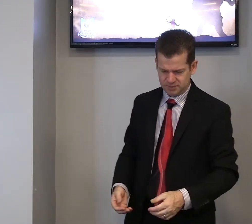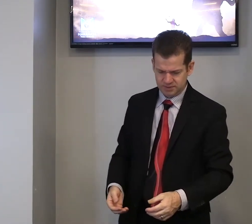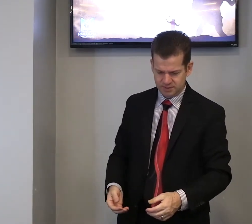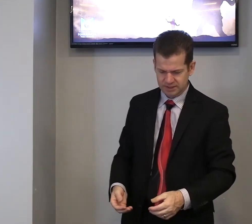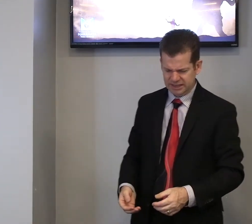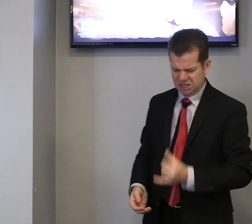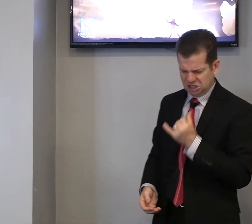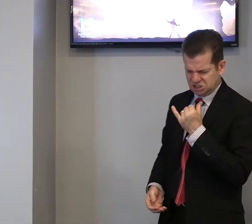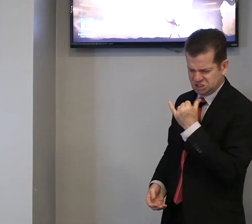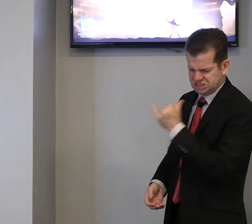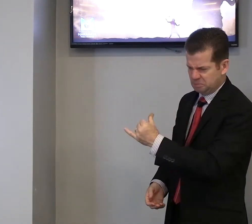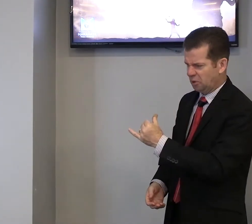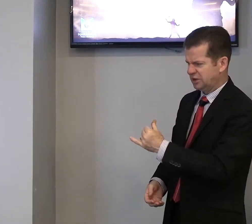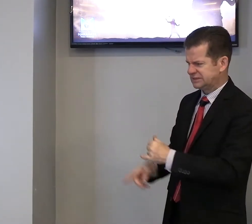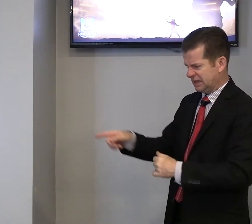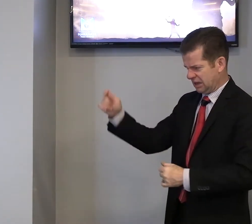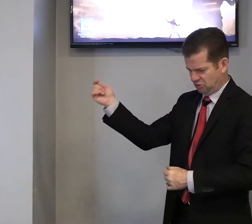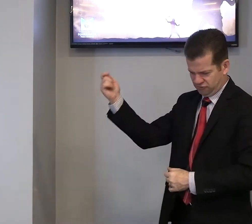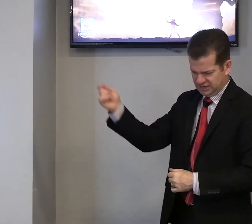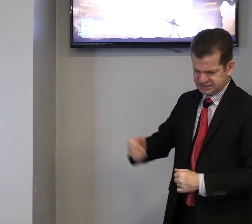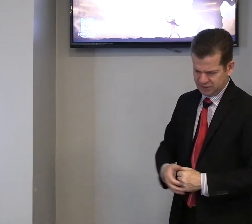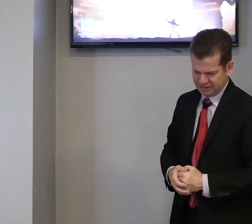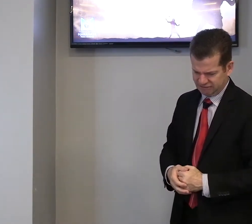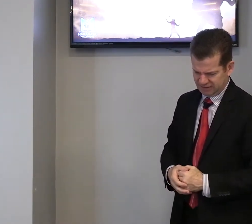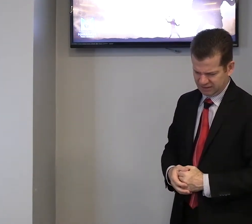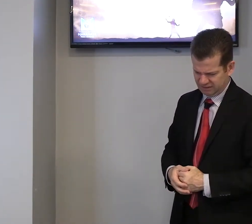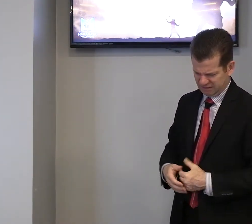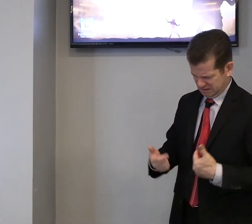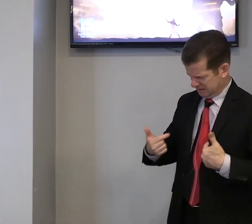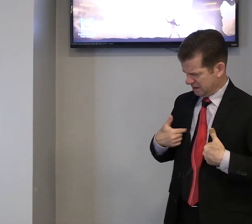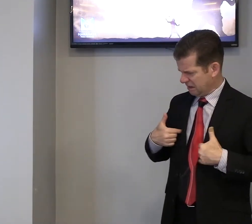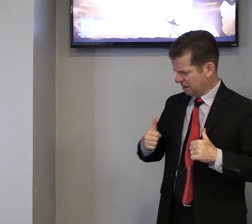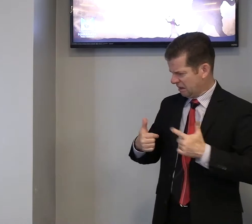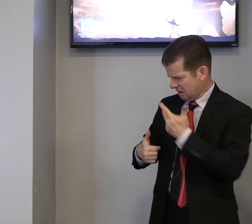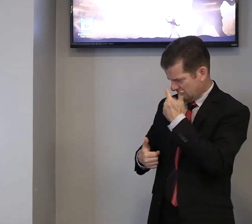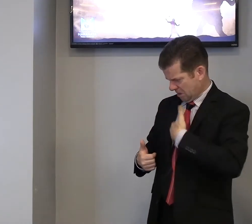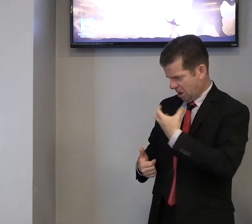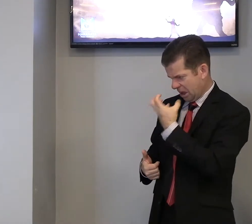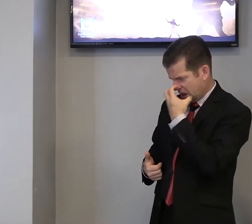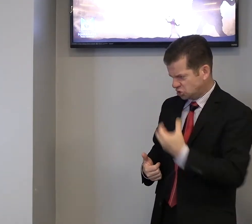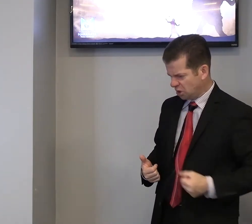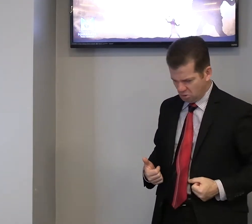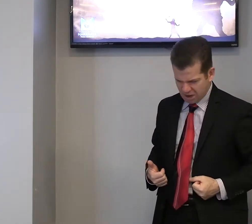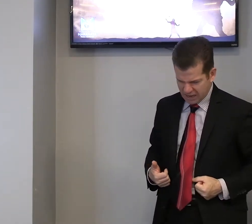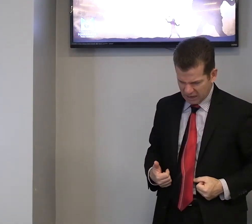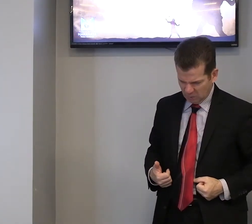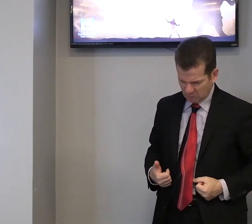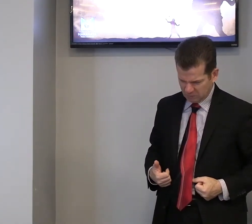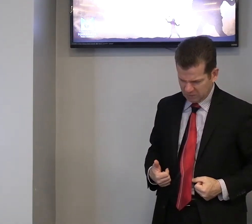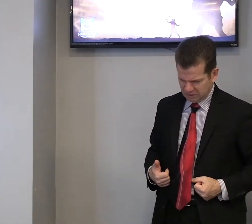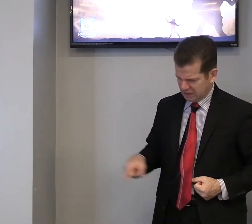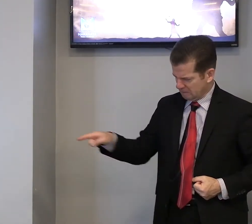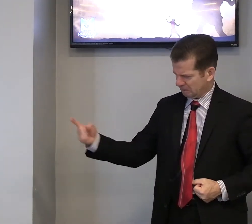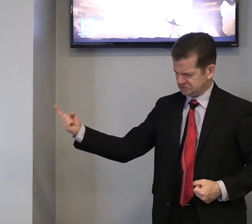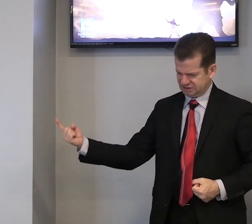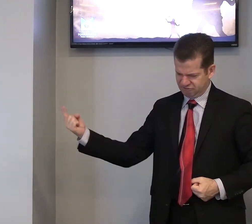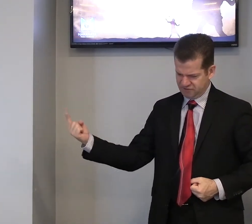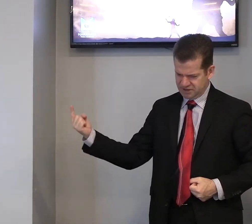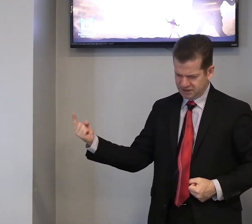disse, pois, o filisteu a Davi. Sou eu o cão, para você vir